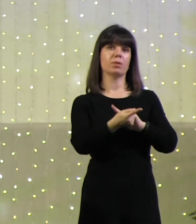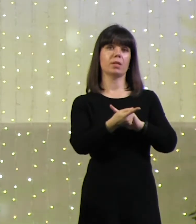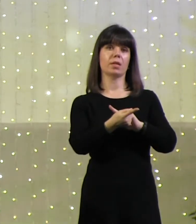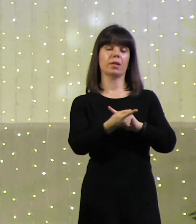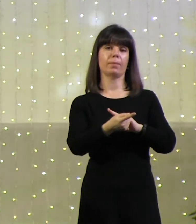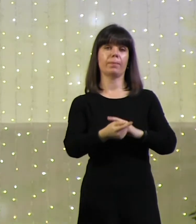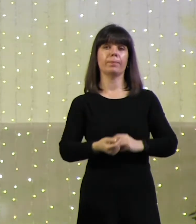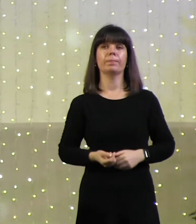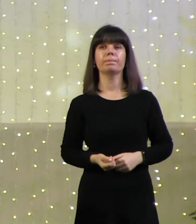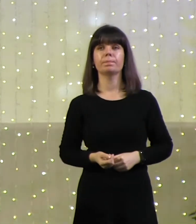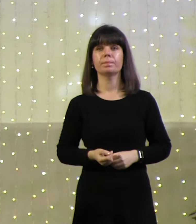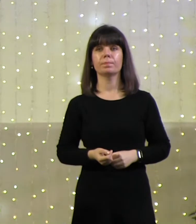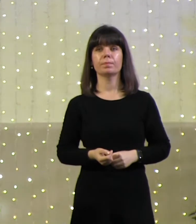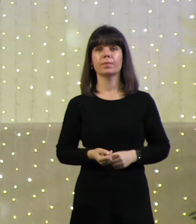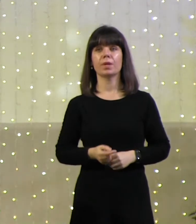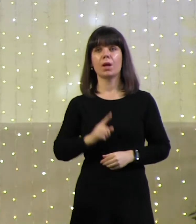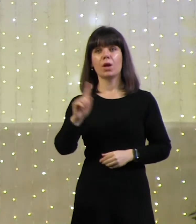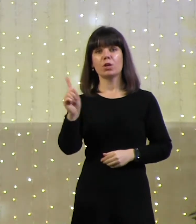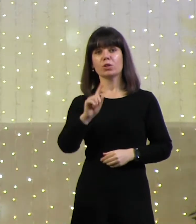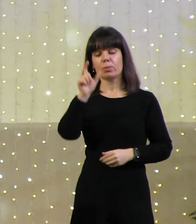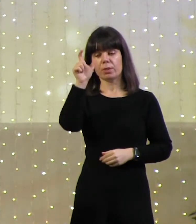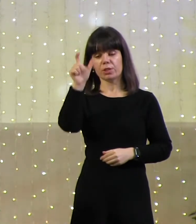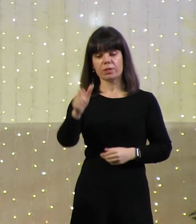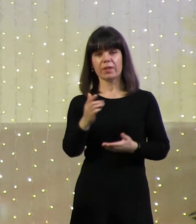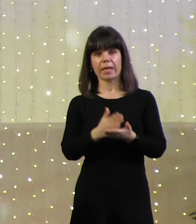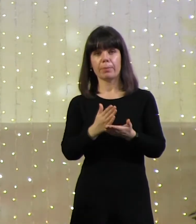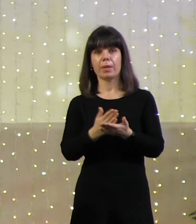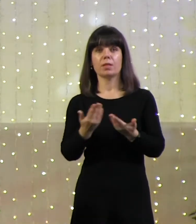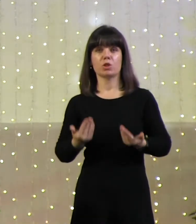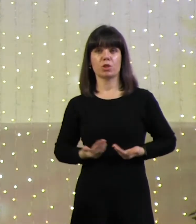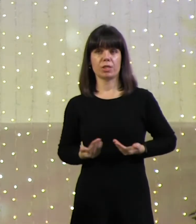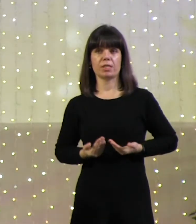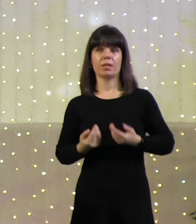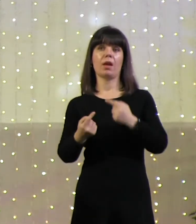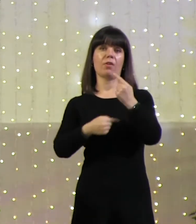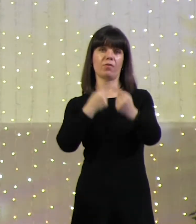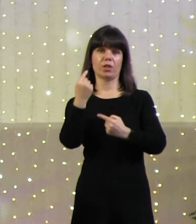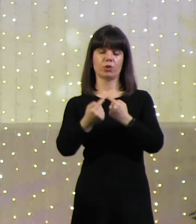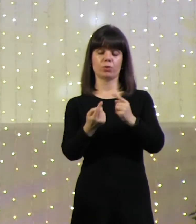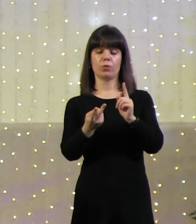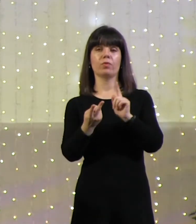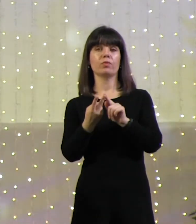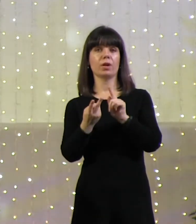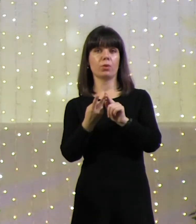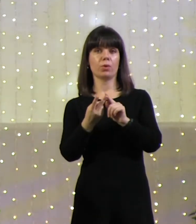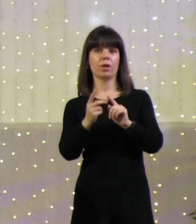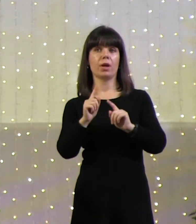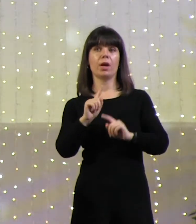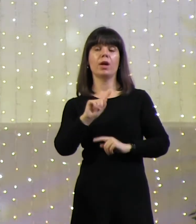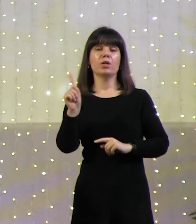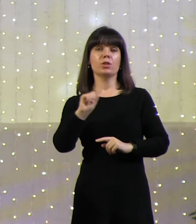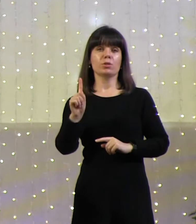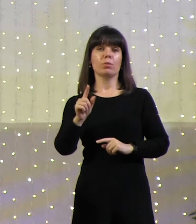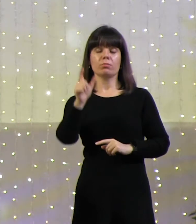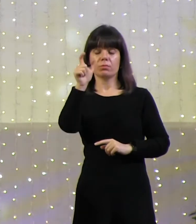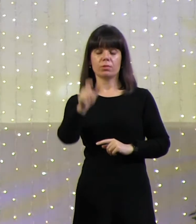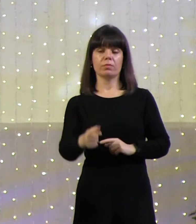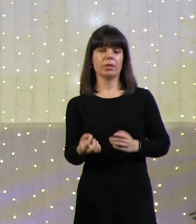и так, чтобы человек имел жизнь вечную. Второе, чтобы человек не попал на суд.